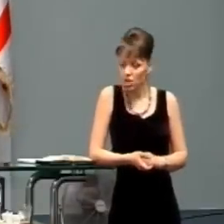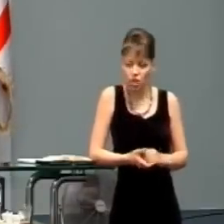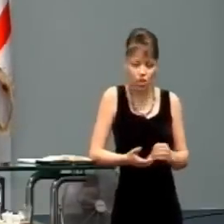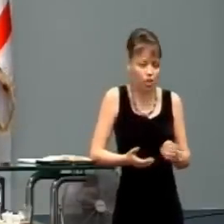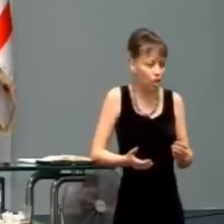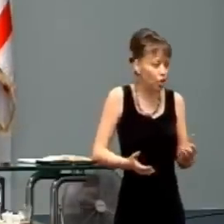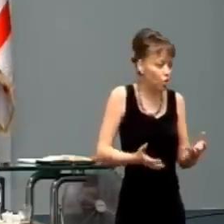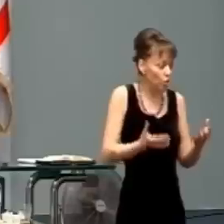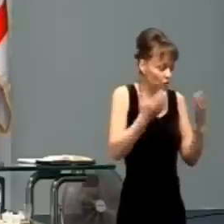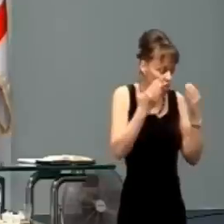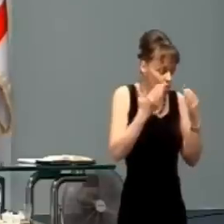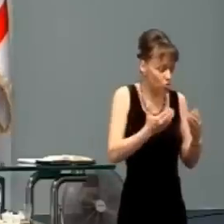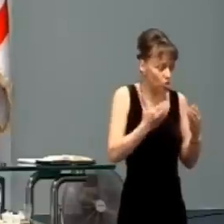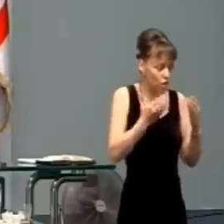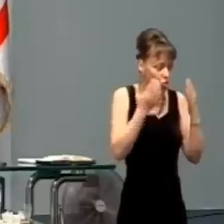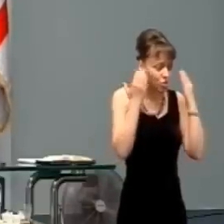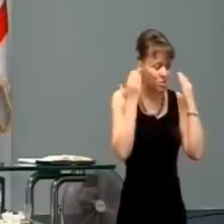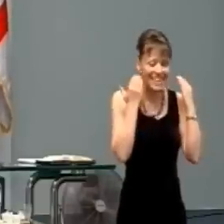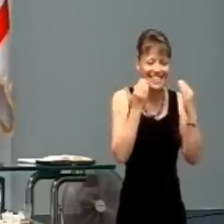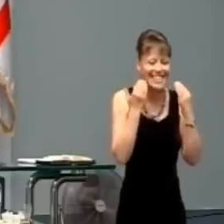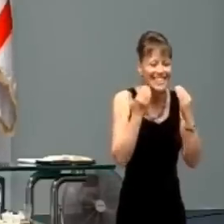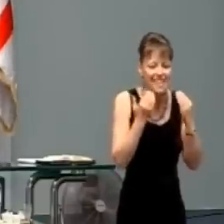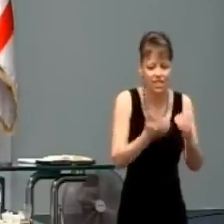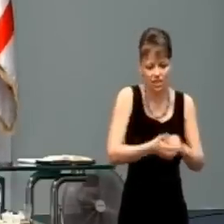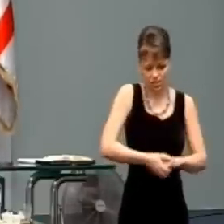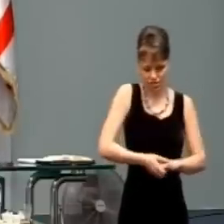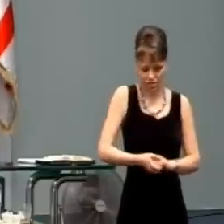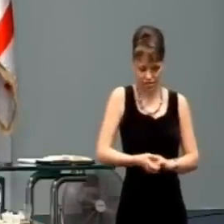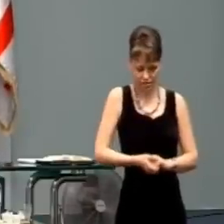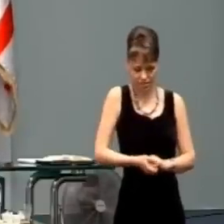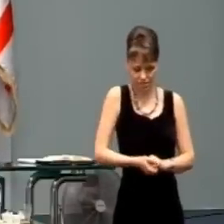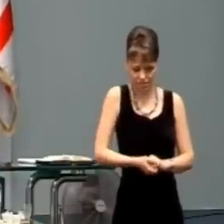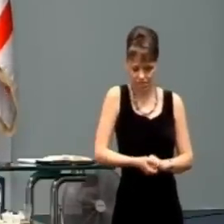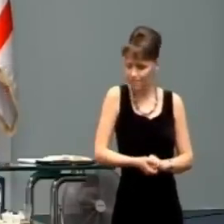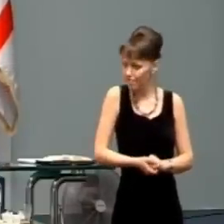jej tvár bola na 100% v poriadku.